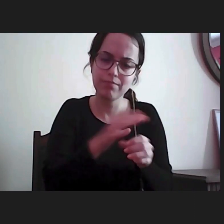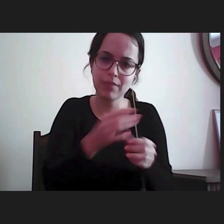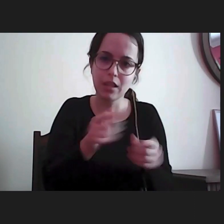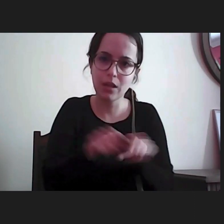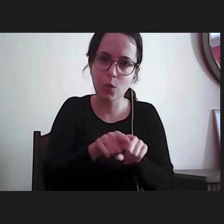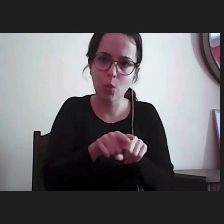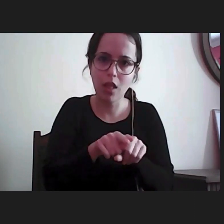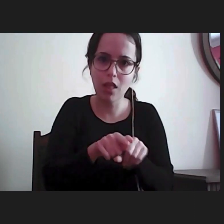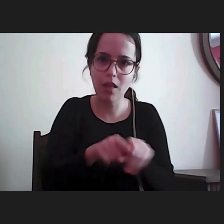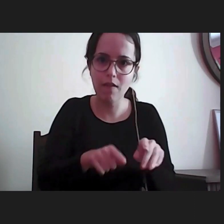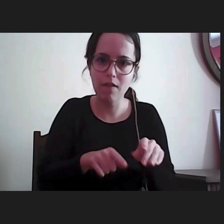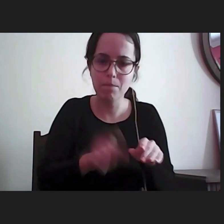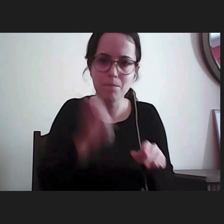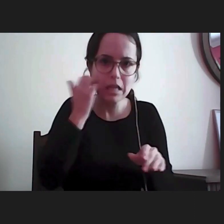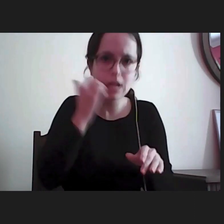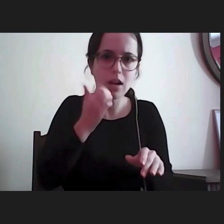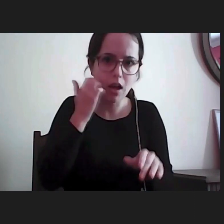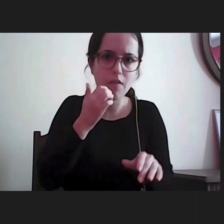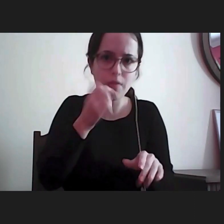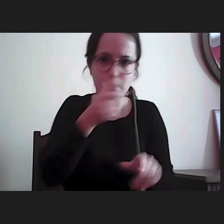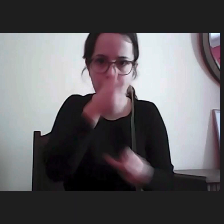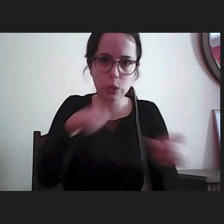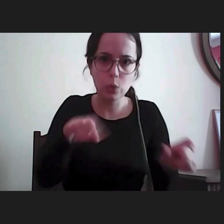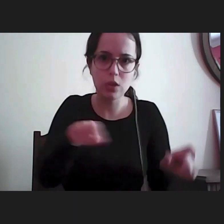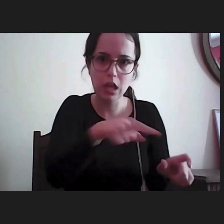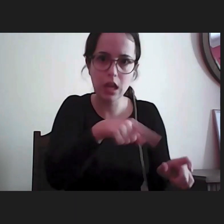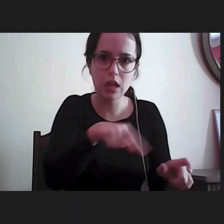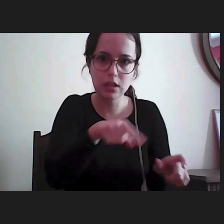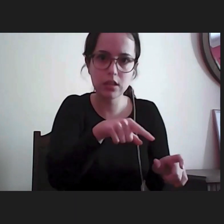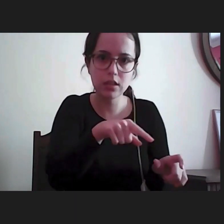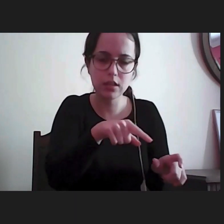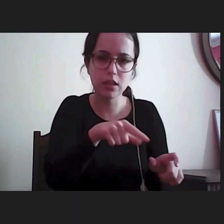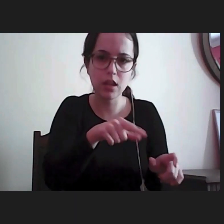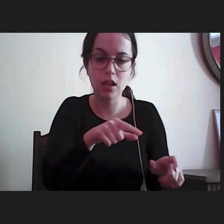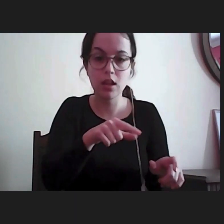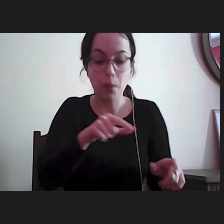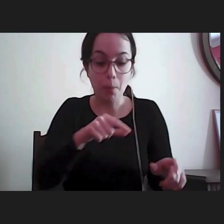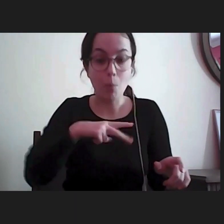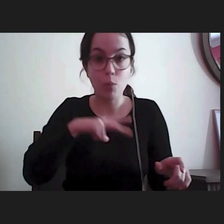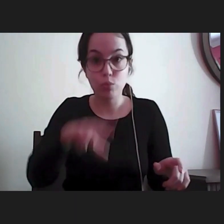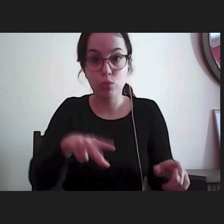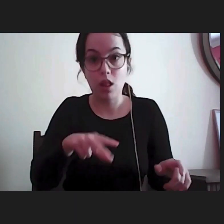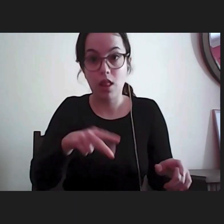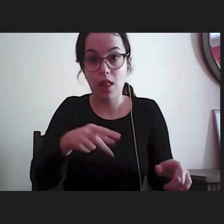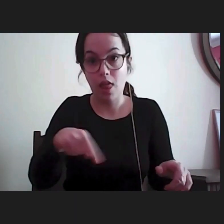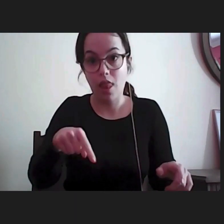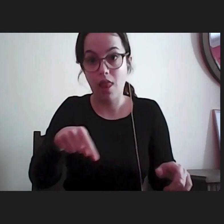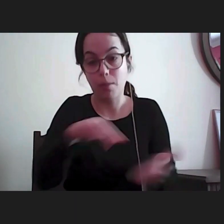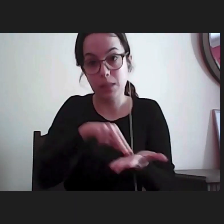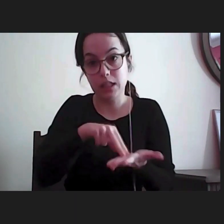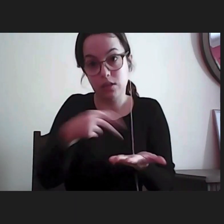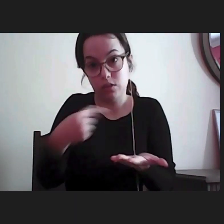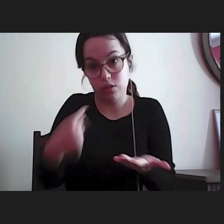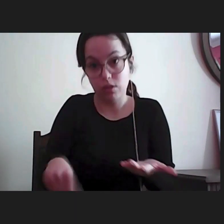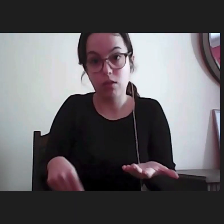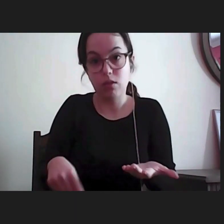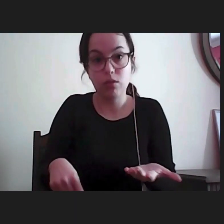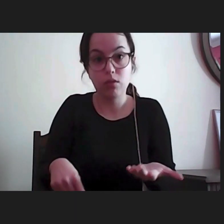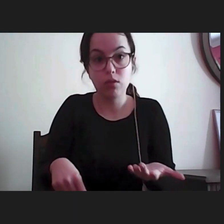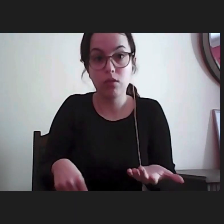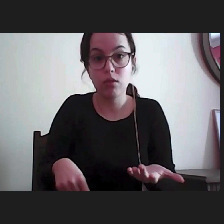aguda para essas pessoas que estão no nosso território e que as dificuldades de compreensão